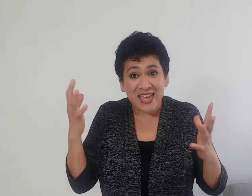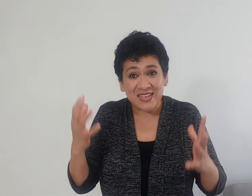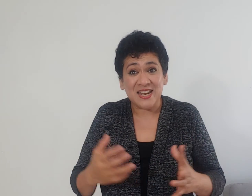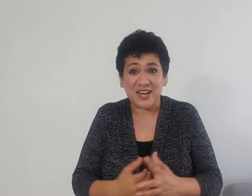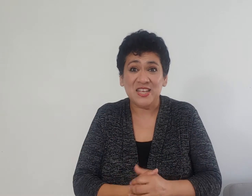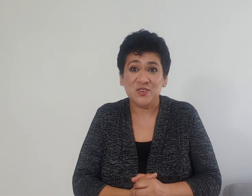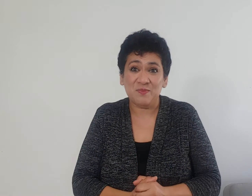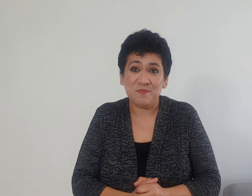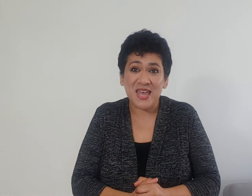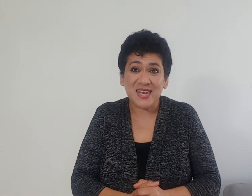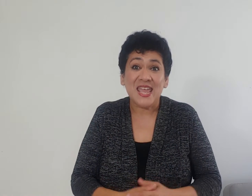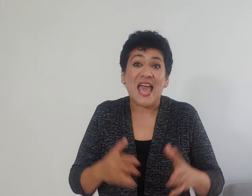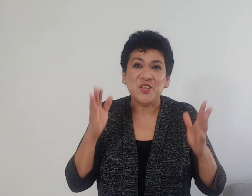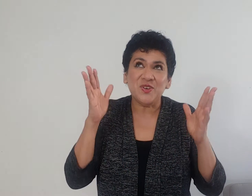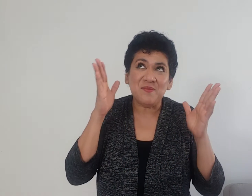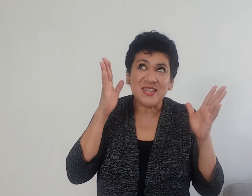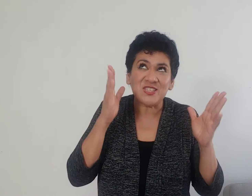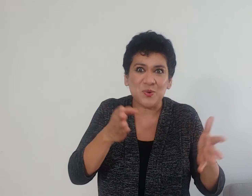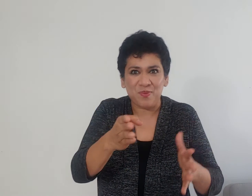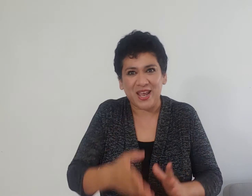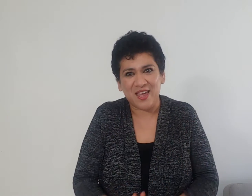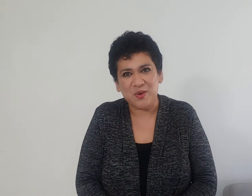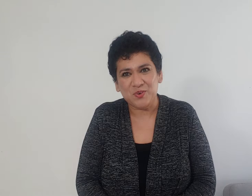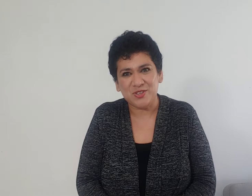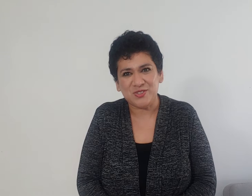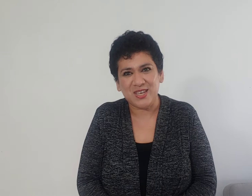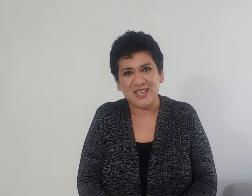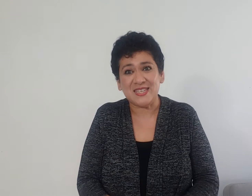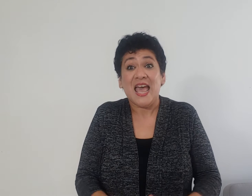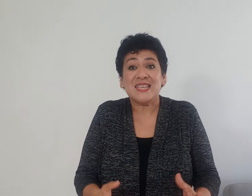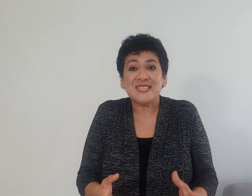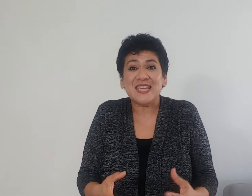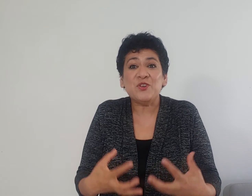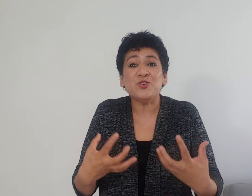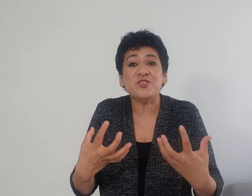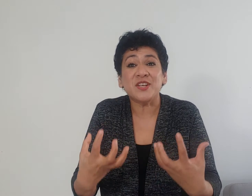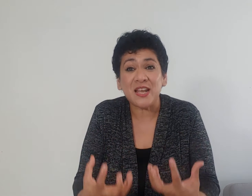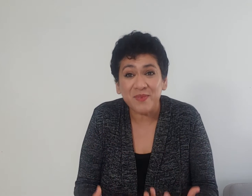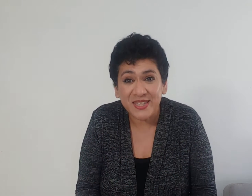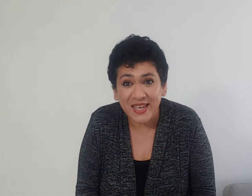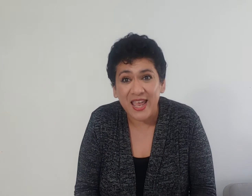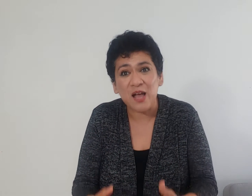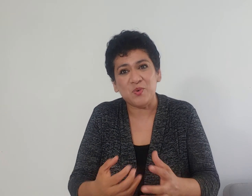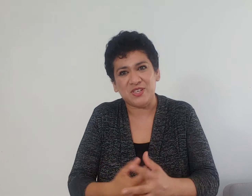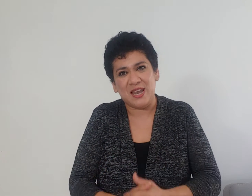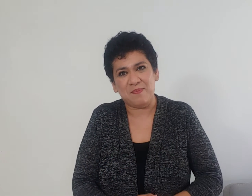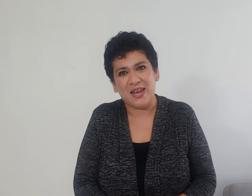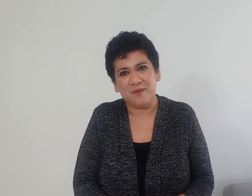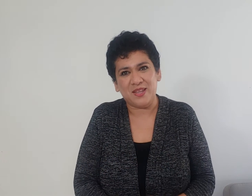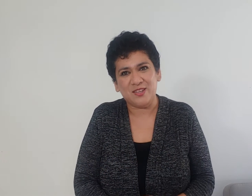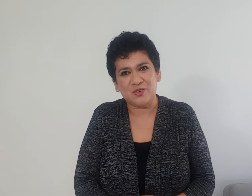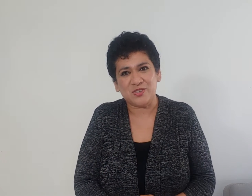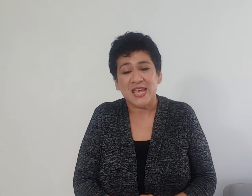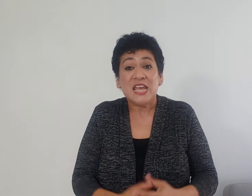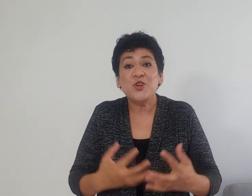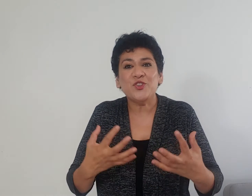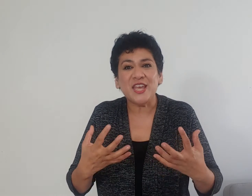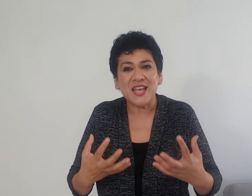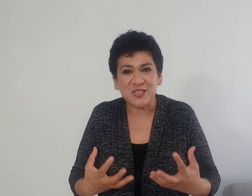en el reino de mi Padre, hay una habitación para cada uno de ustedes. Así de que nosotros realmente creamos en la palabra de Dios. No tengas